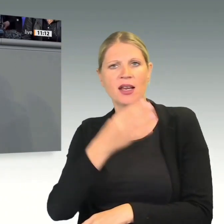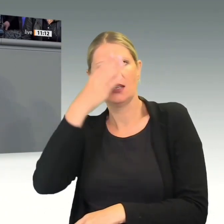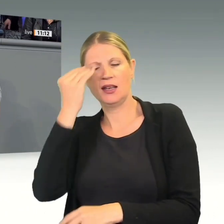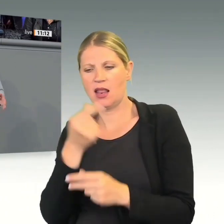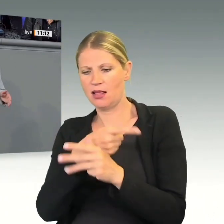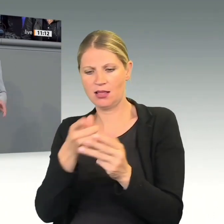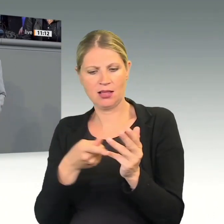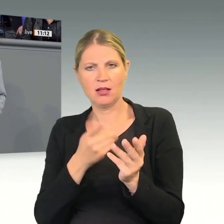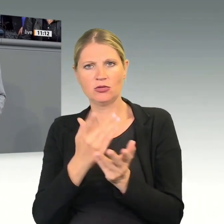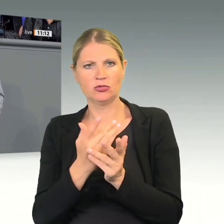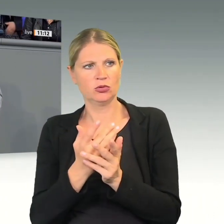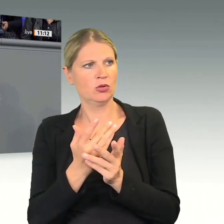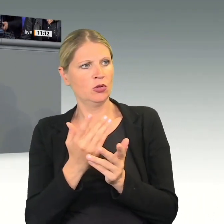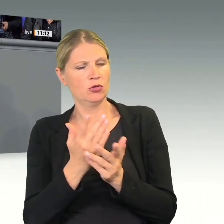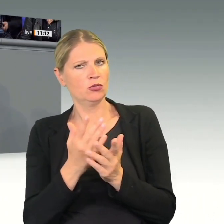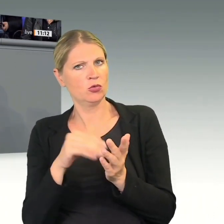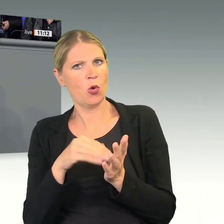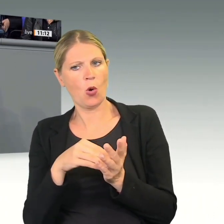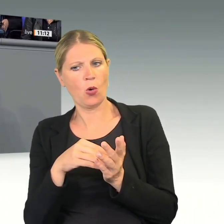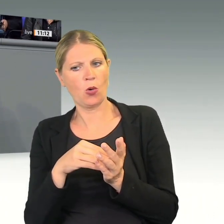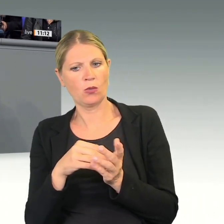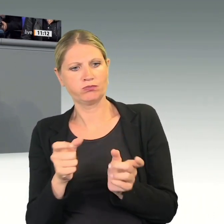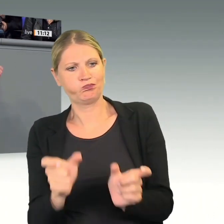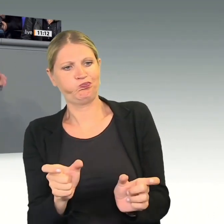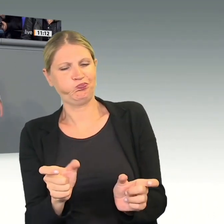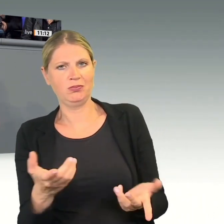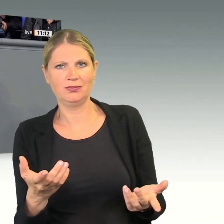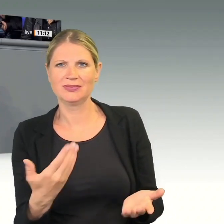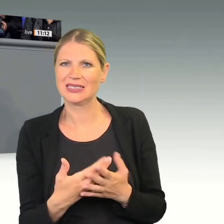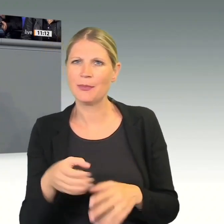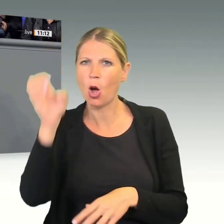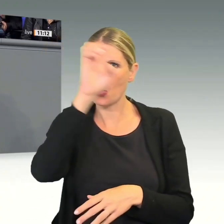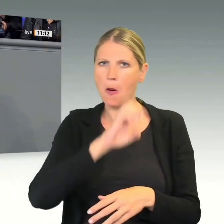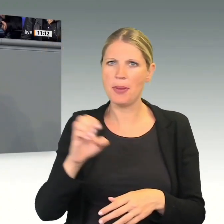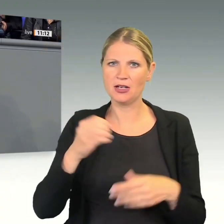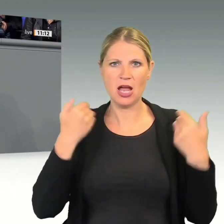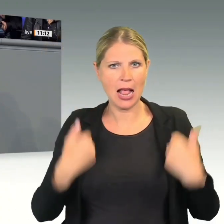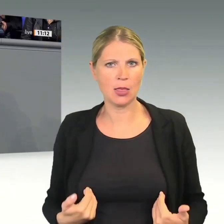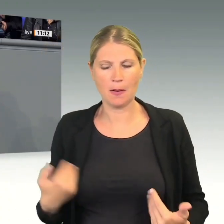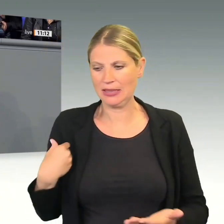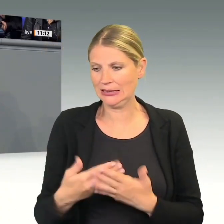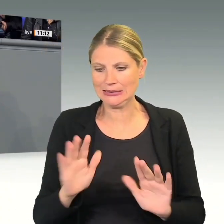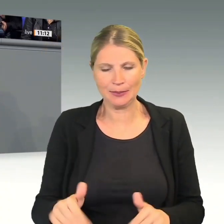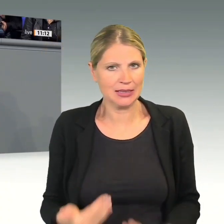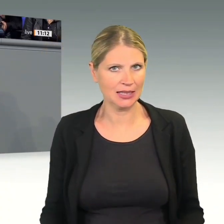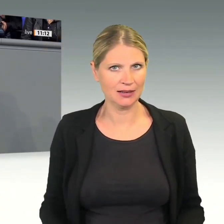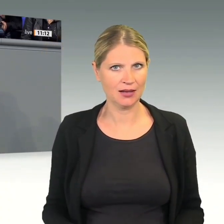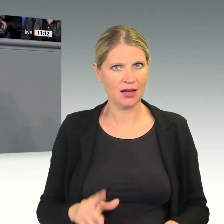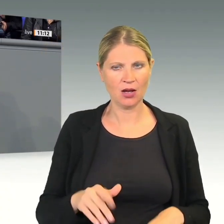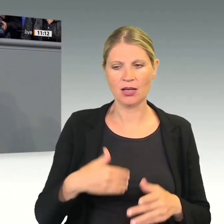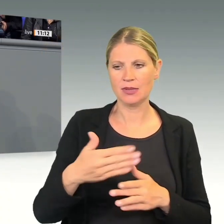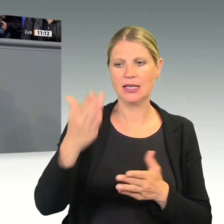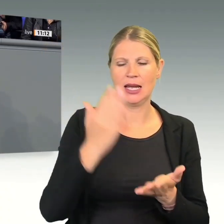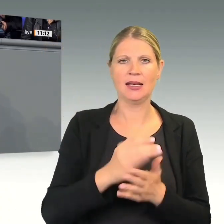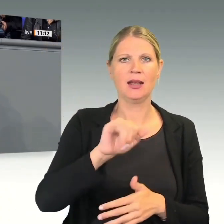Das heißt, es gibt noch keine europäische Position dazu. Und die wird es auch nicht geben, wahrscheinlich bis Mitte Juli, wenn der EU-Lateinamerikagipfel